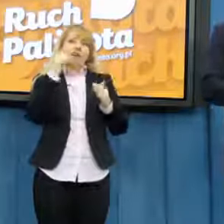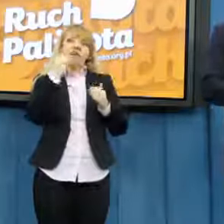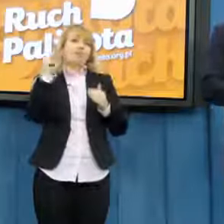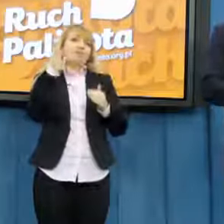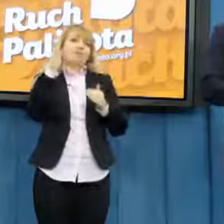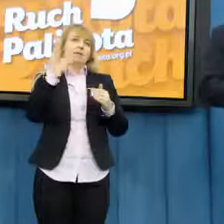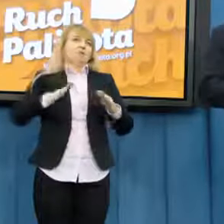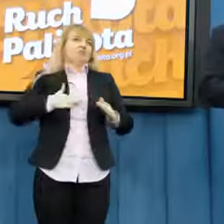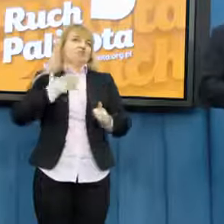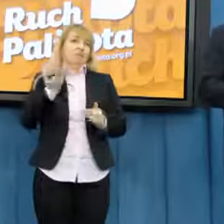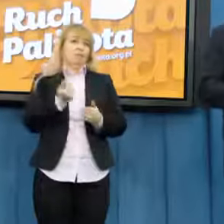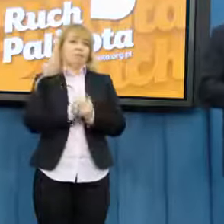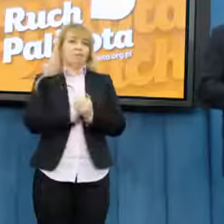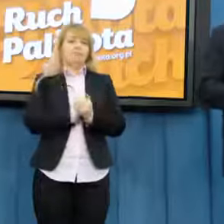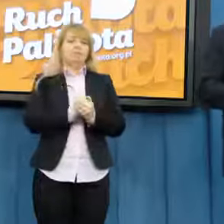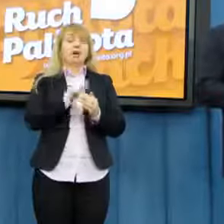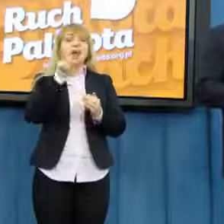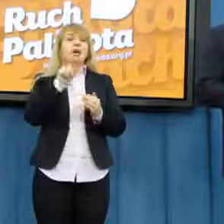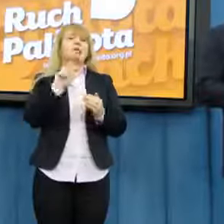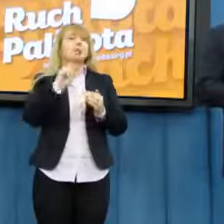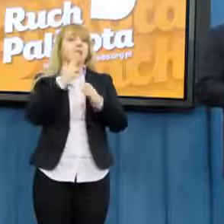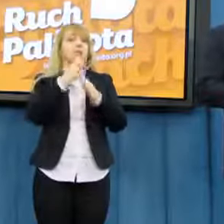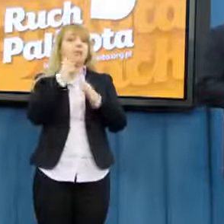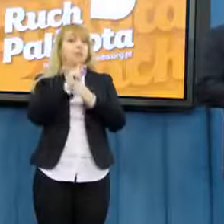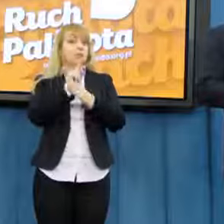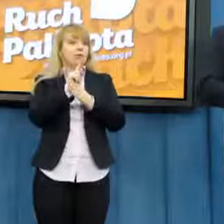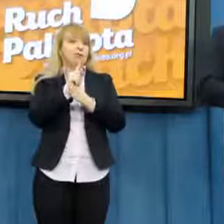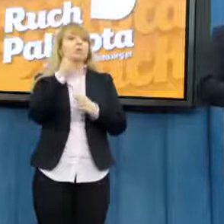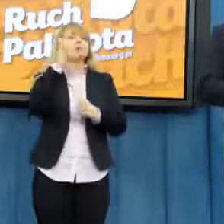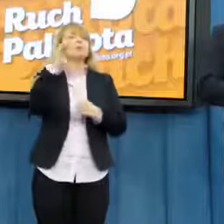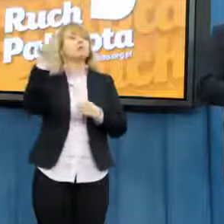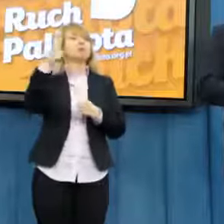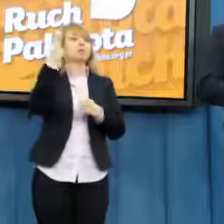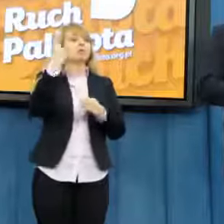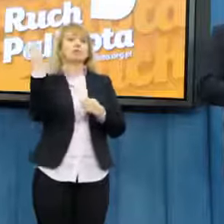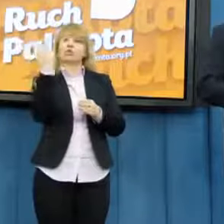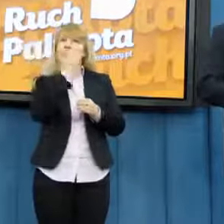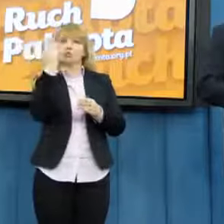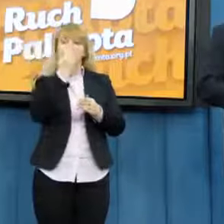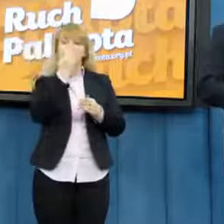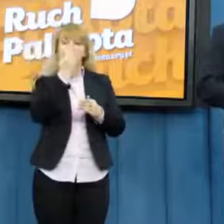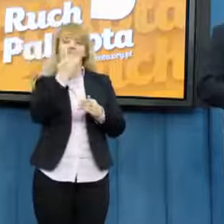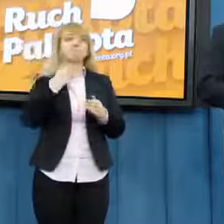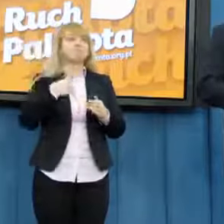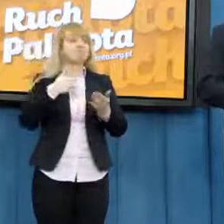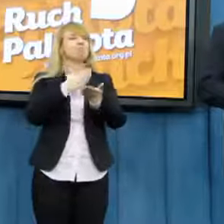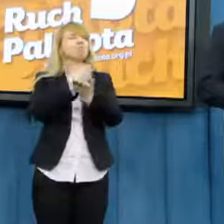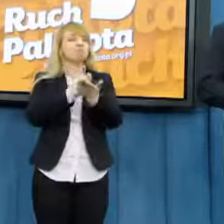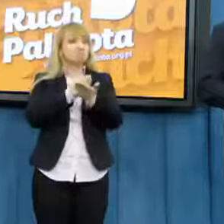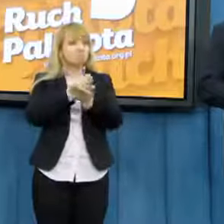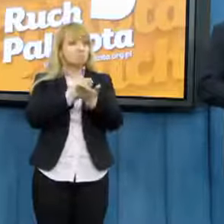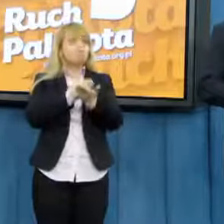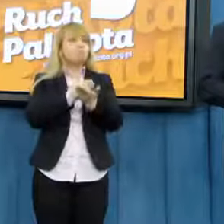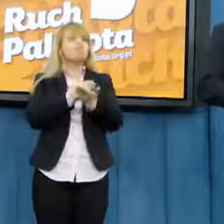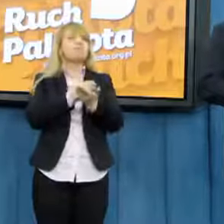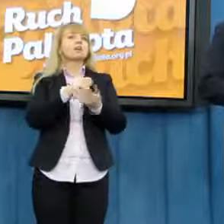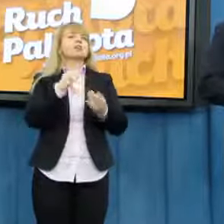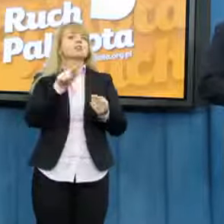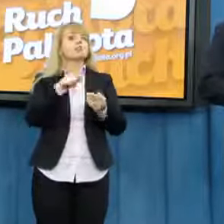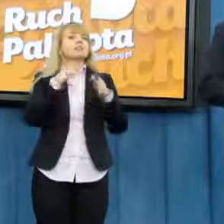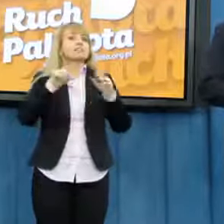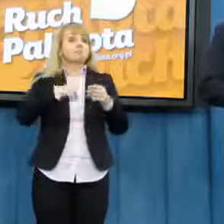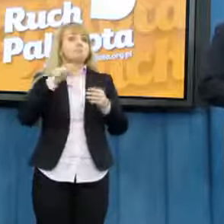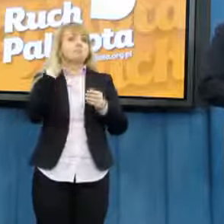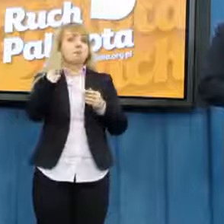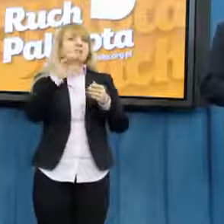Za 45 minut mniej więcej odbędzie się pierwsze czytanie i ja mam nadzieję, że zmienimy w ten